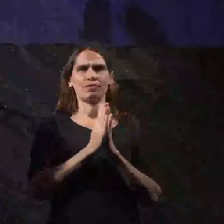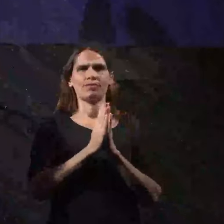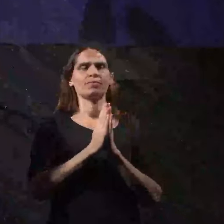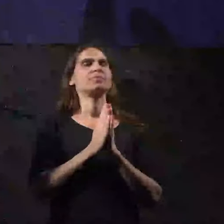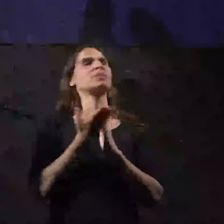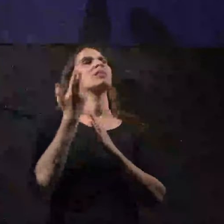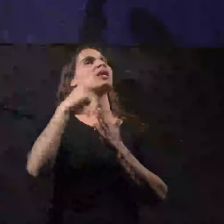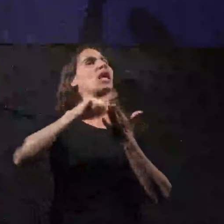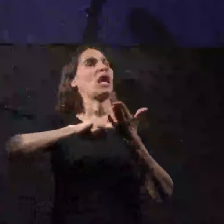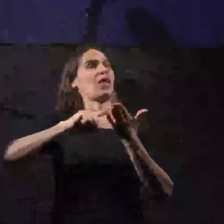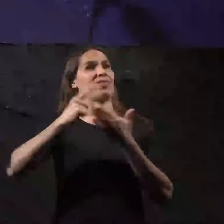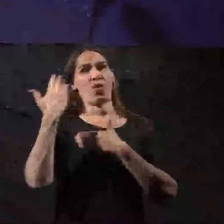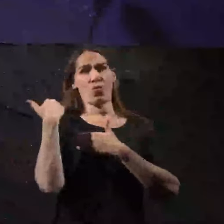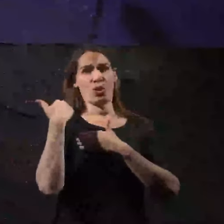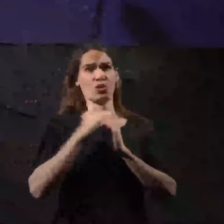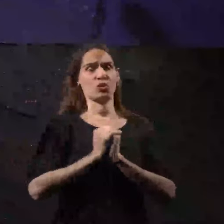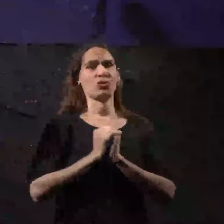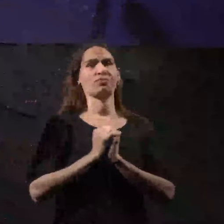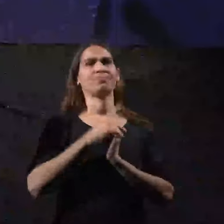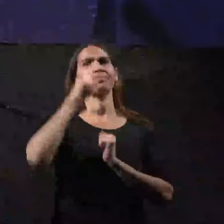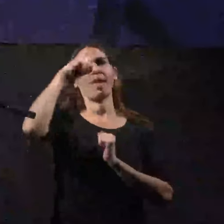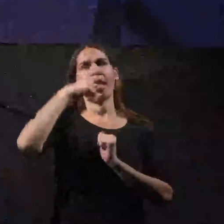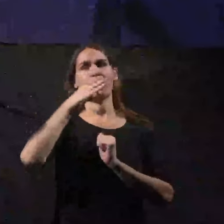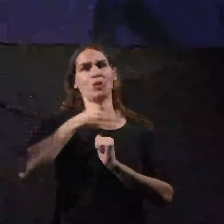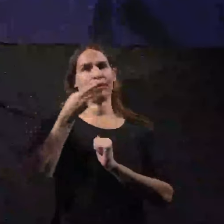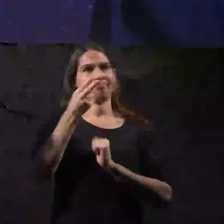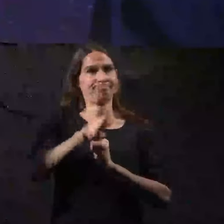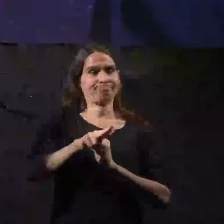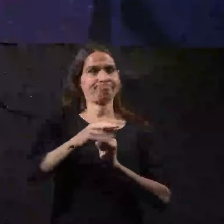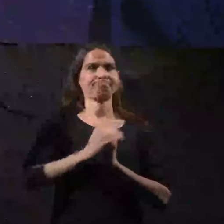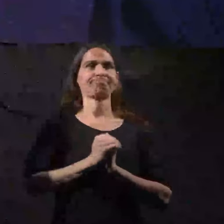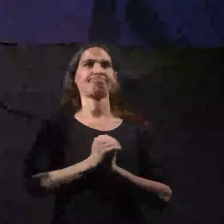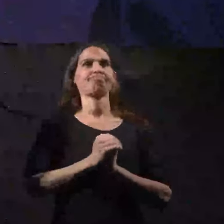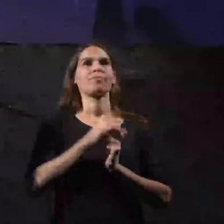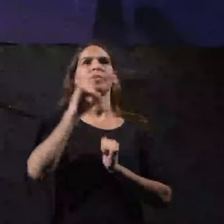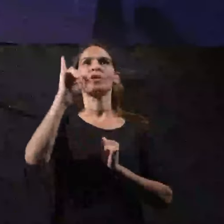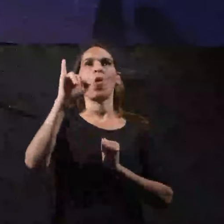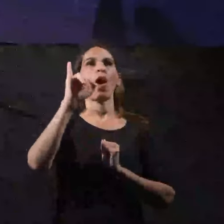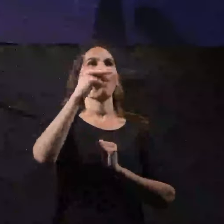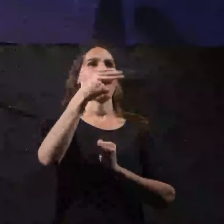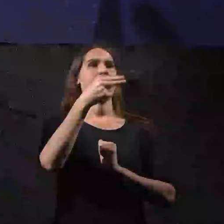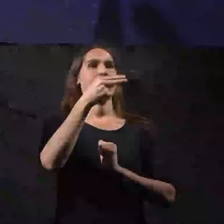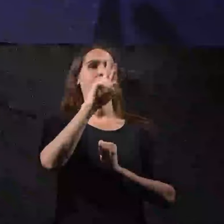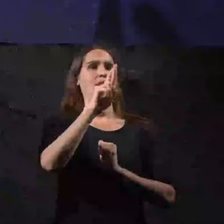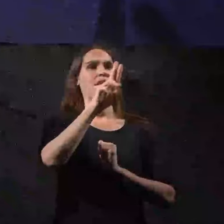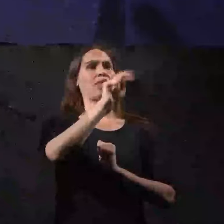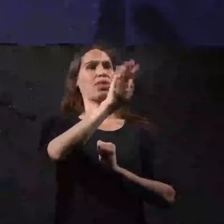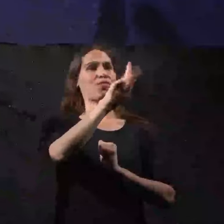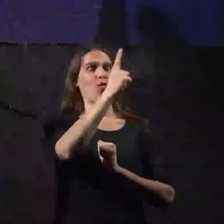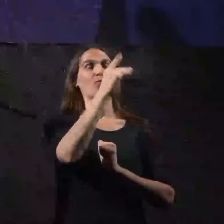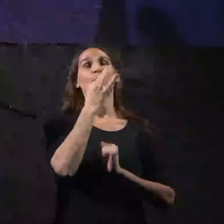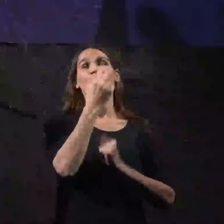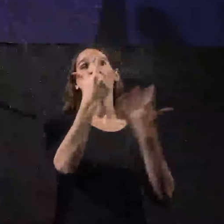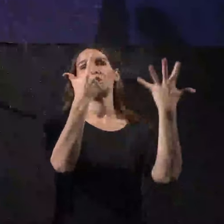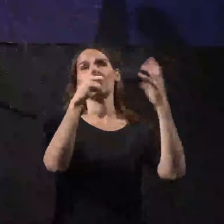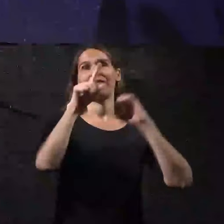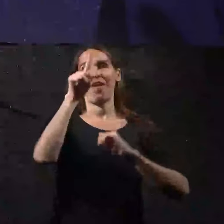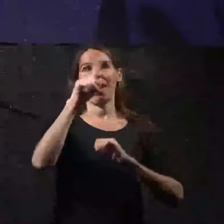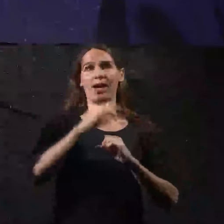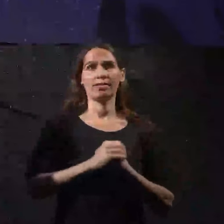לפני חודש הבאתי את אבא שלי יורם ארנבו הוא היה בן 71